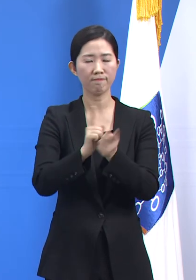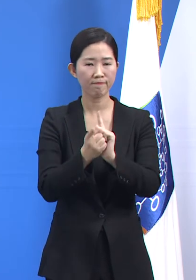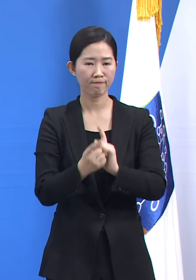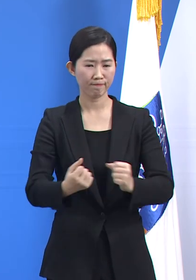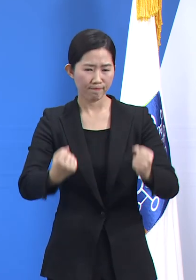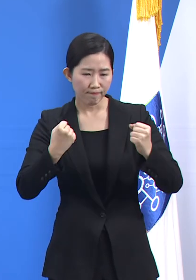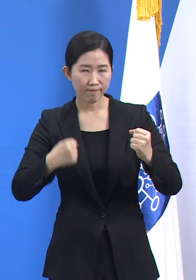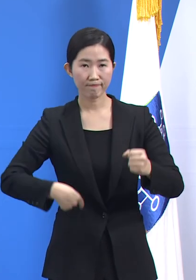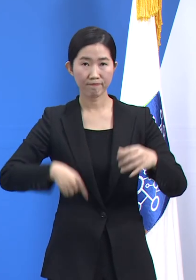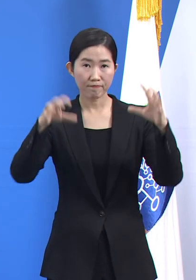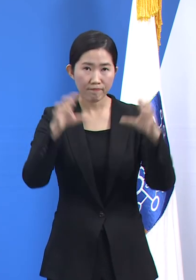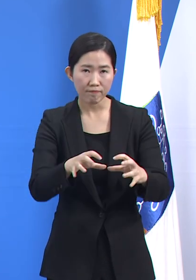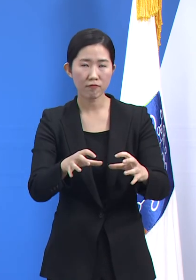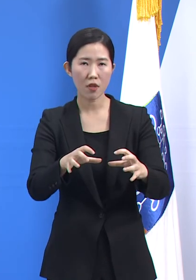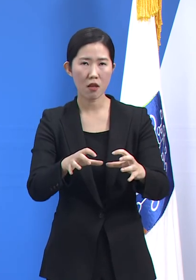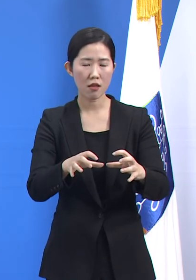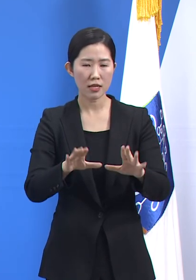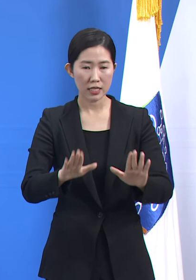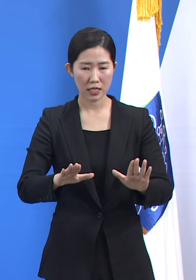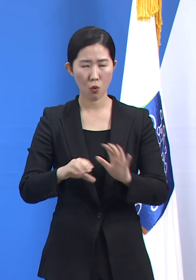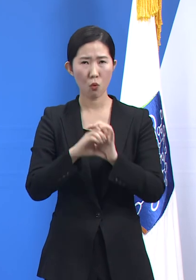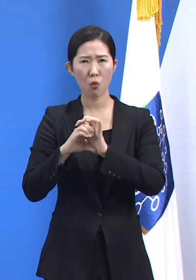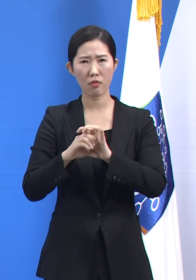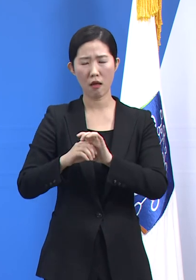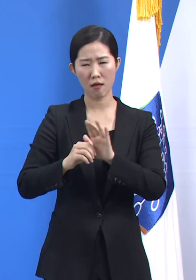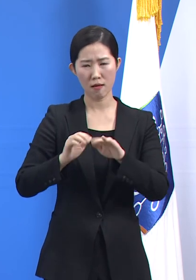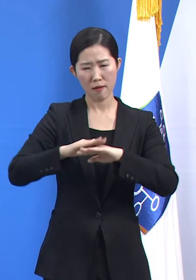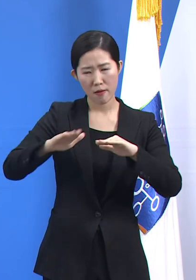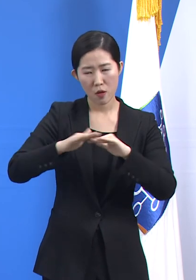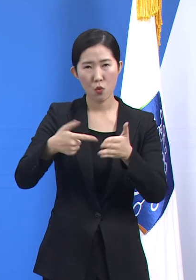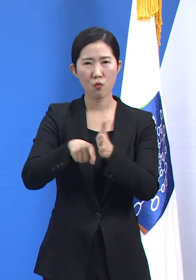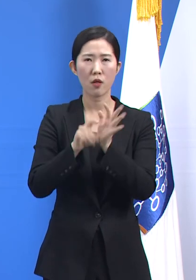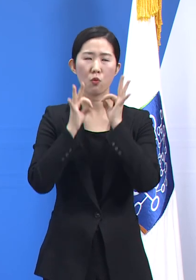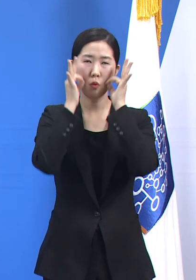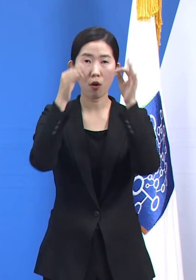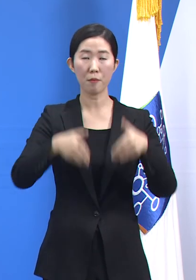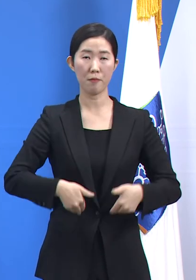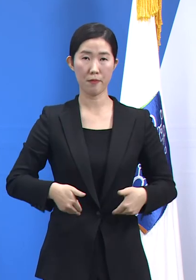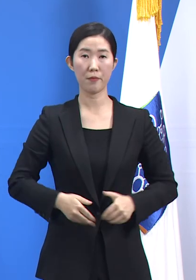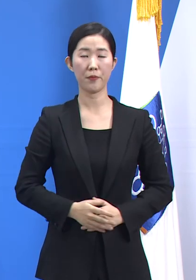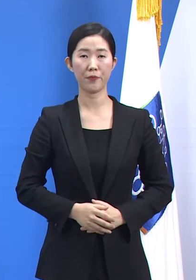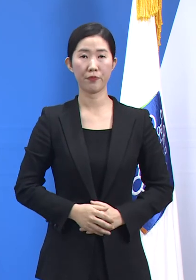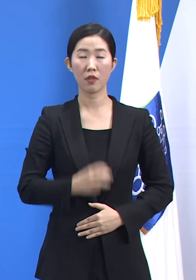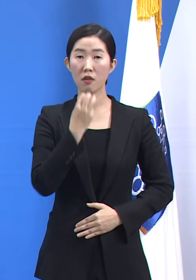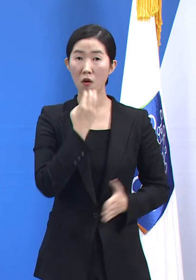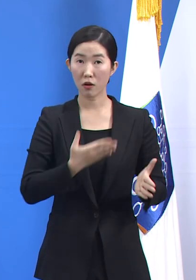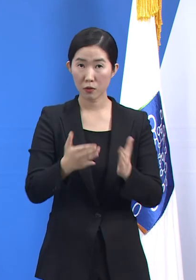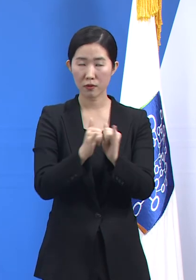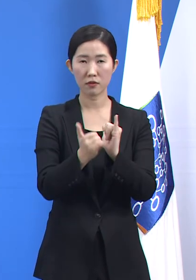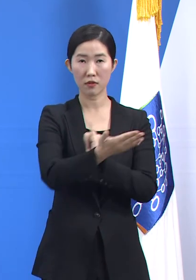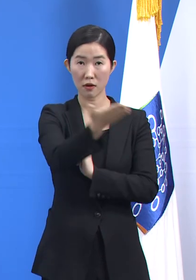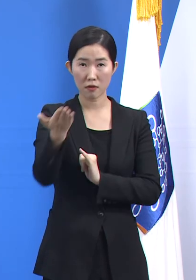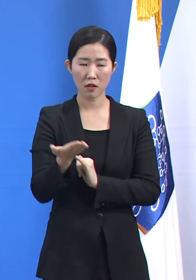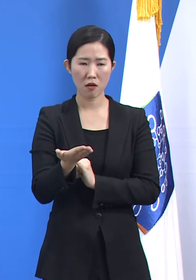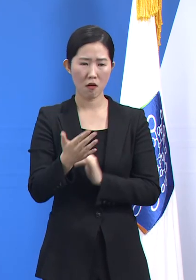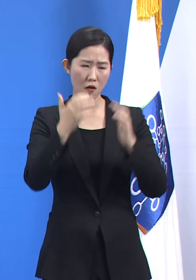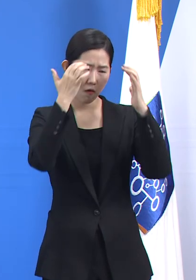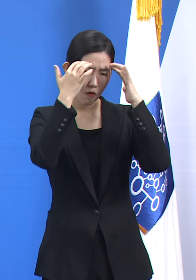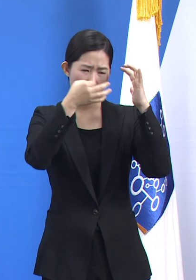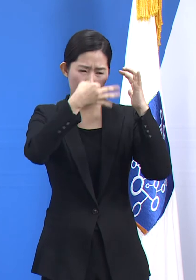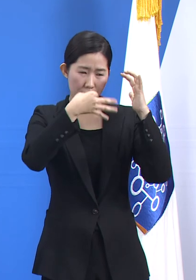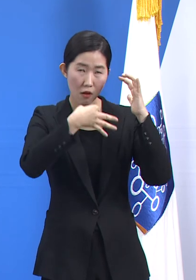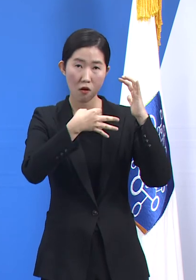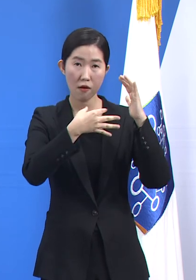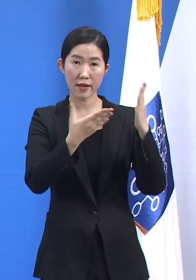위기를 극복해 나가야 합니다. 도민 여러분께서는 고통받고 있는 주변의 이웃과 방역 최일선에서